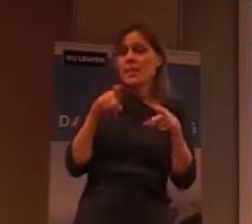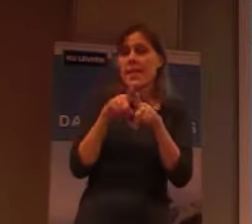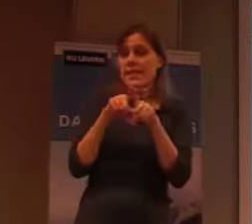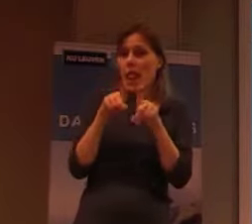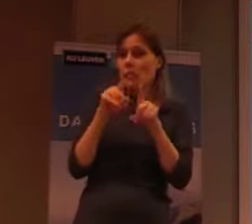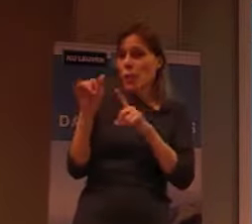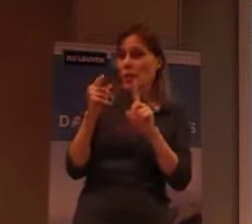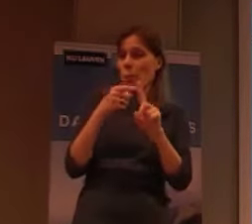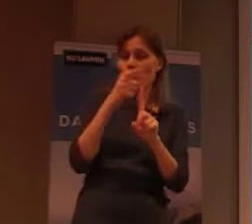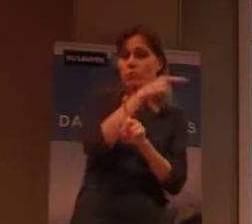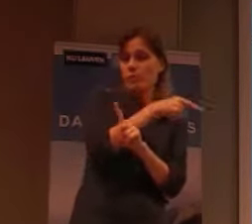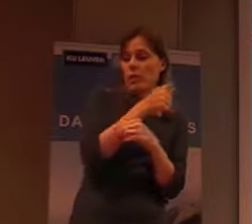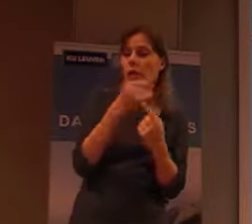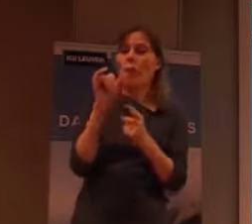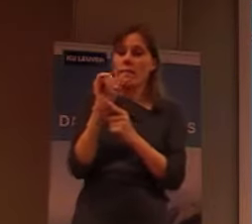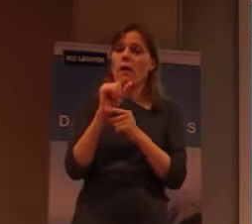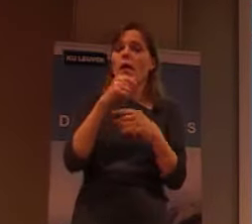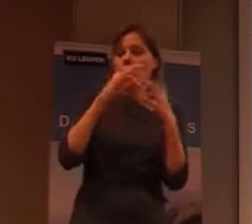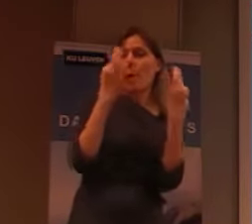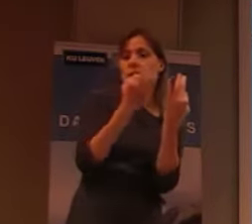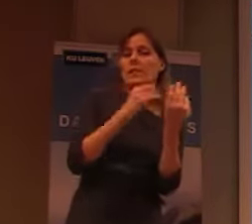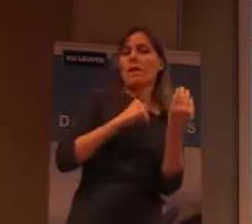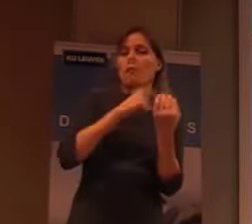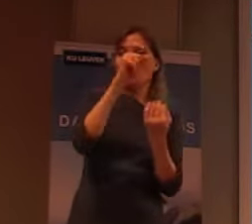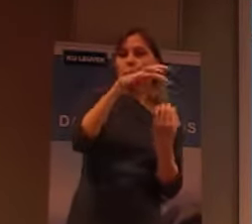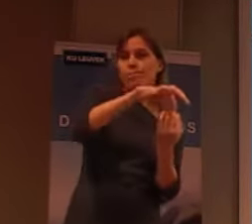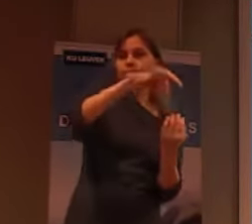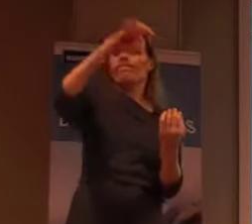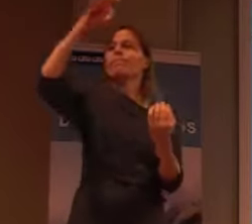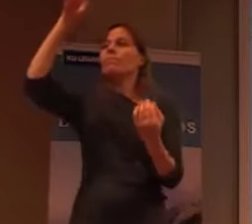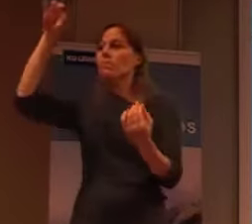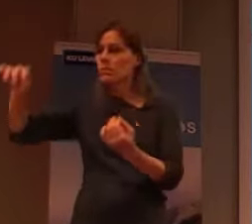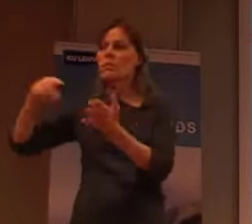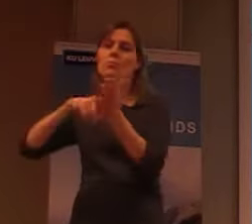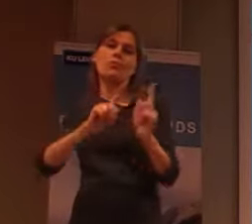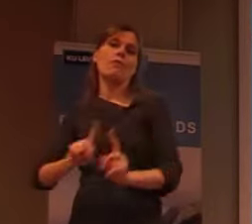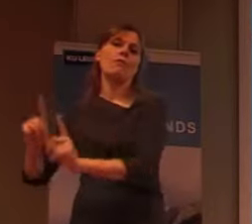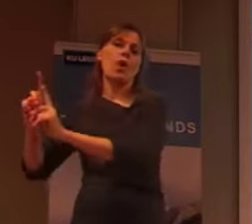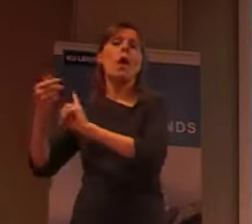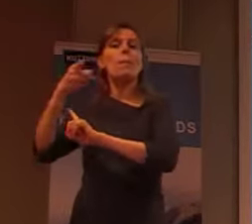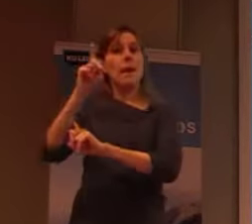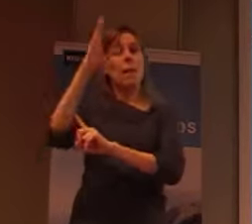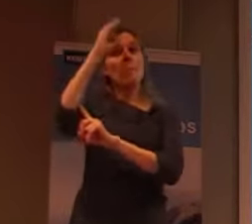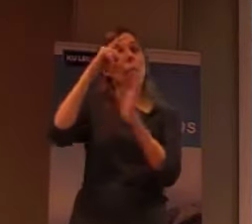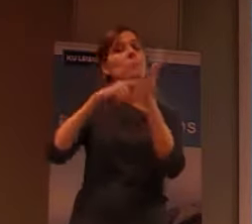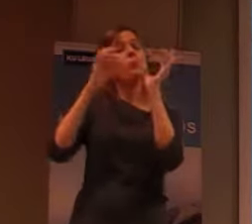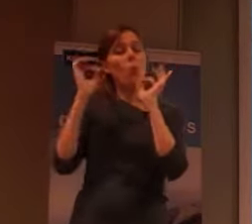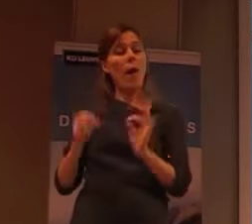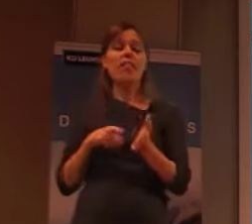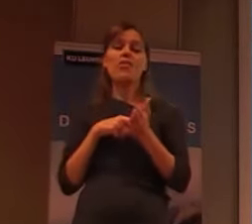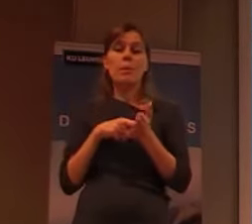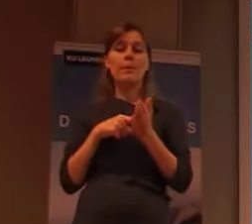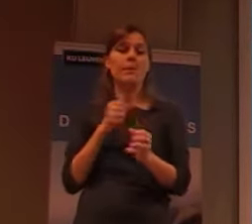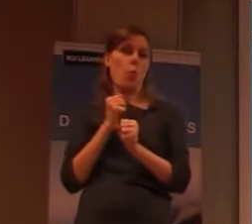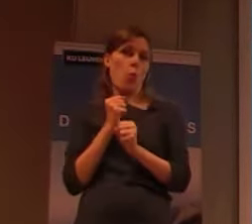en naar daar werden geplaatst. Maar de mannen die waren verplicht van te werken. Dus er was een verplicht,